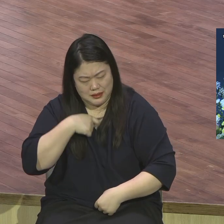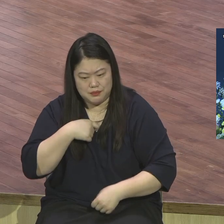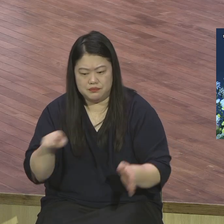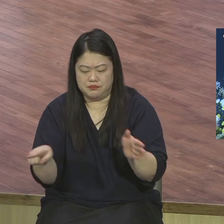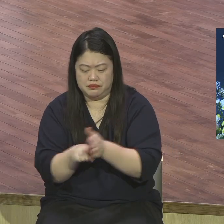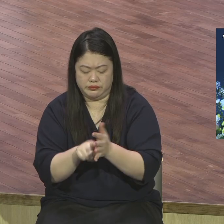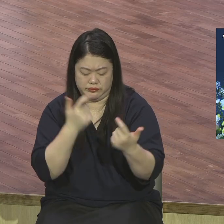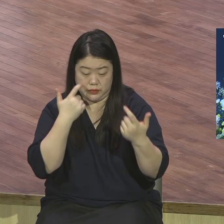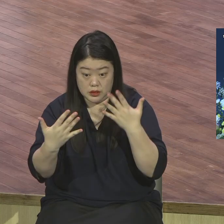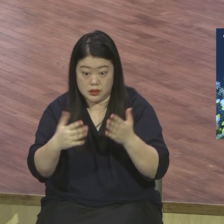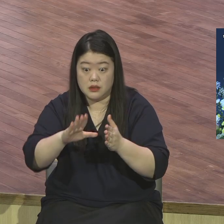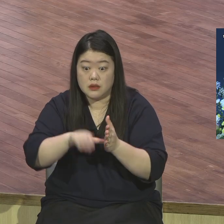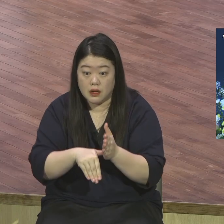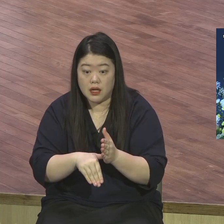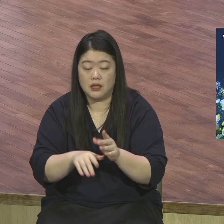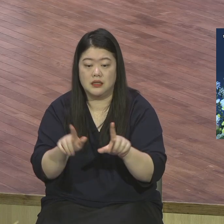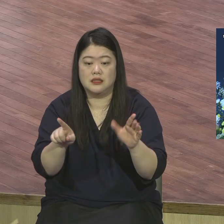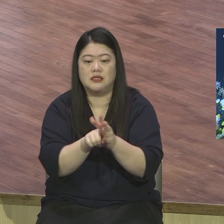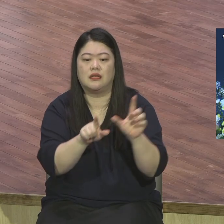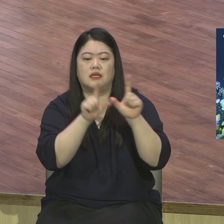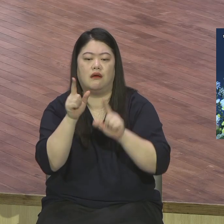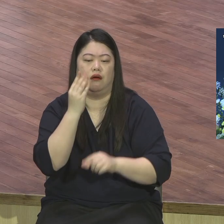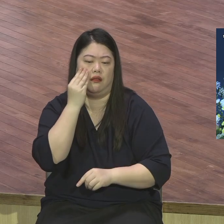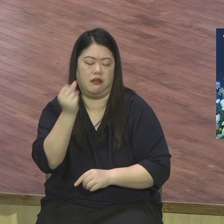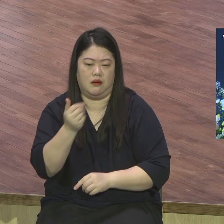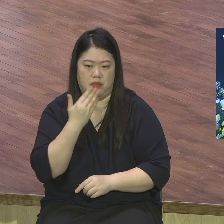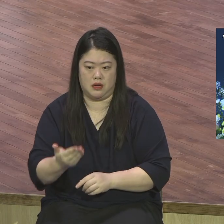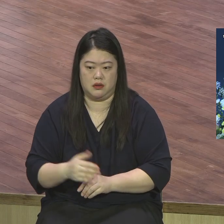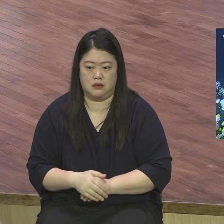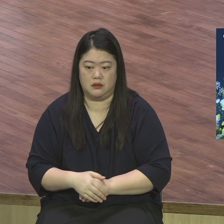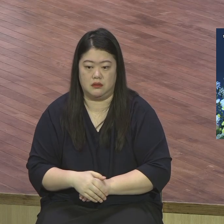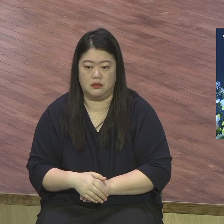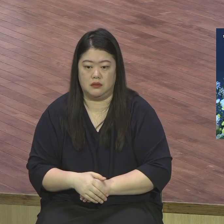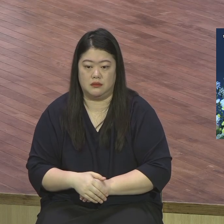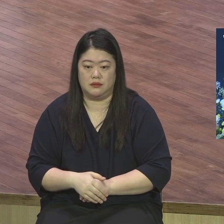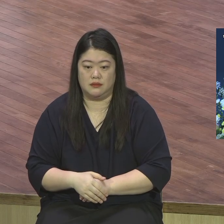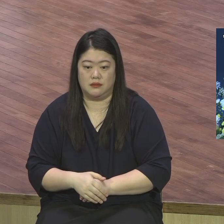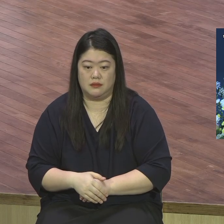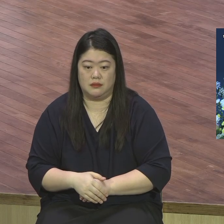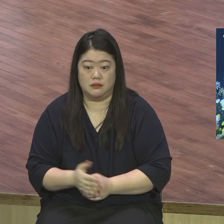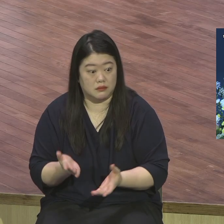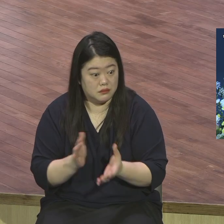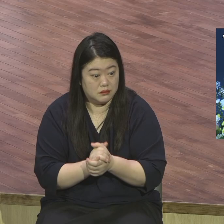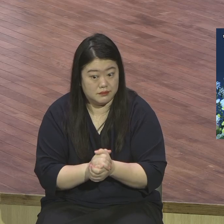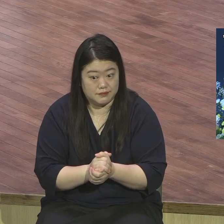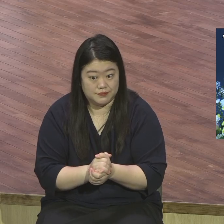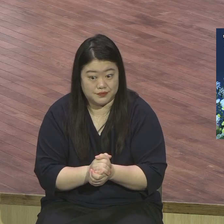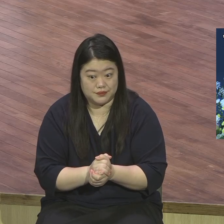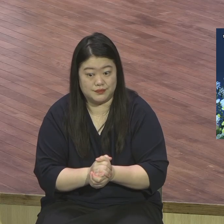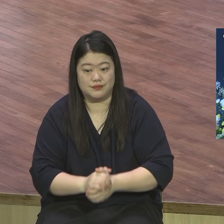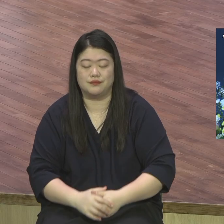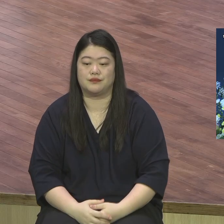다 끝났기 때문에 아멘 이 고백 이후